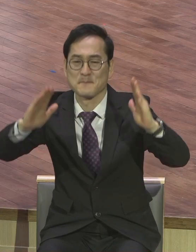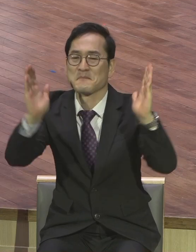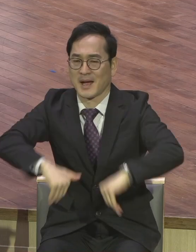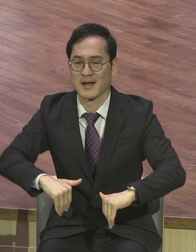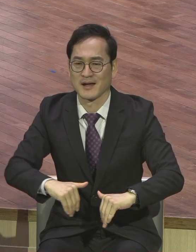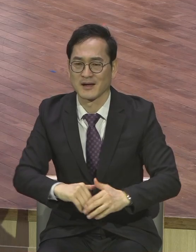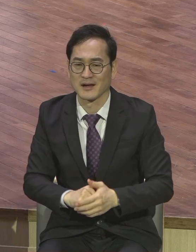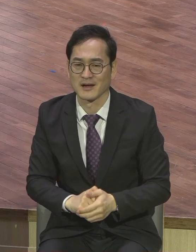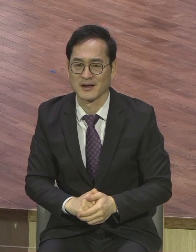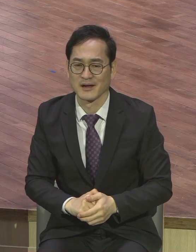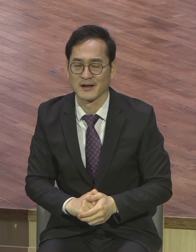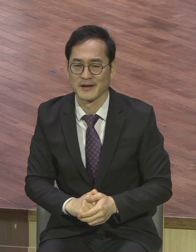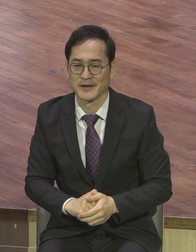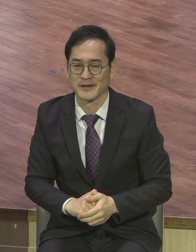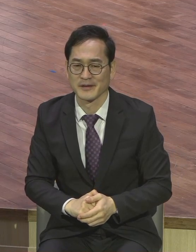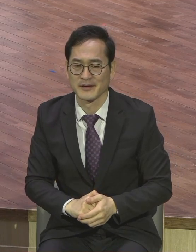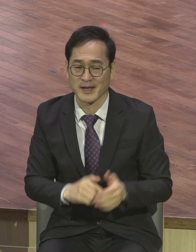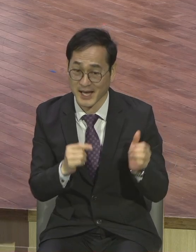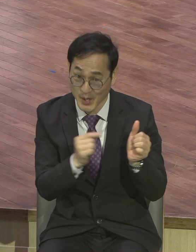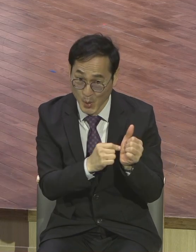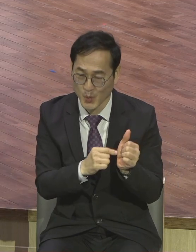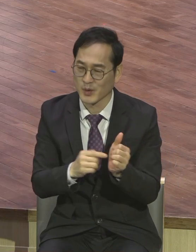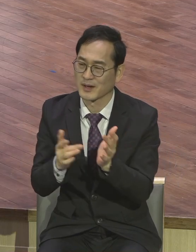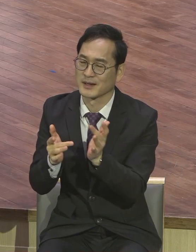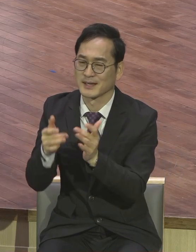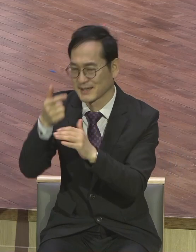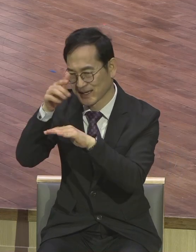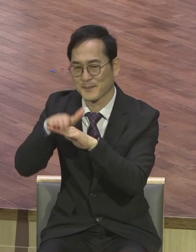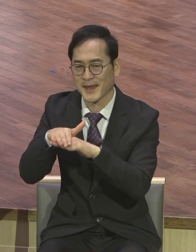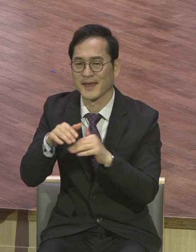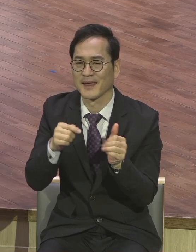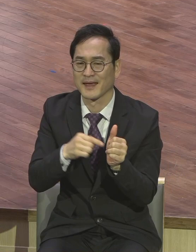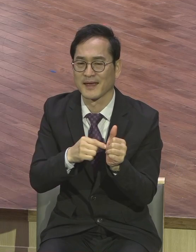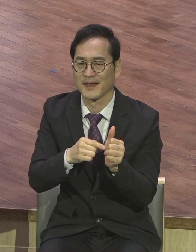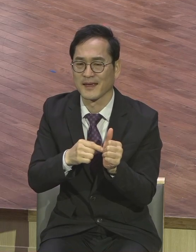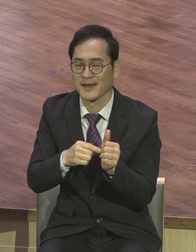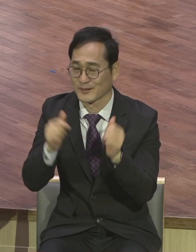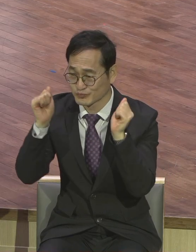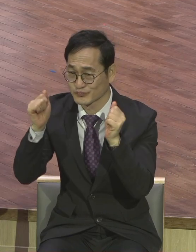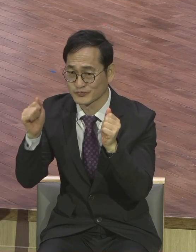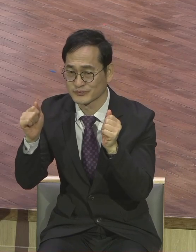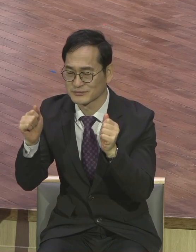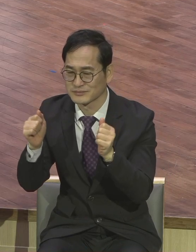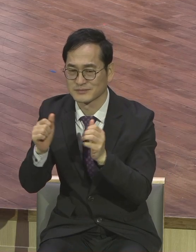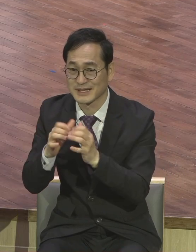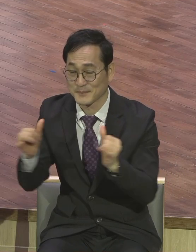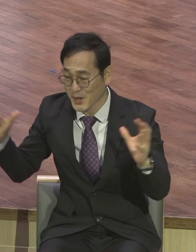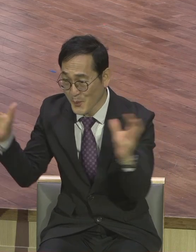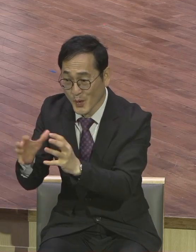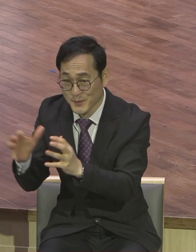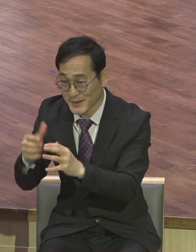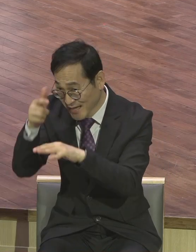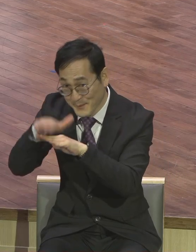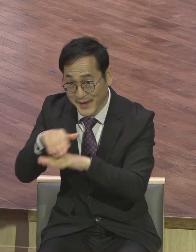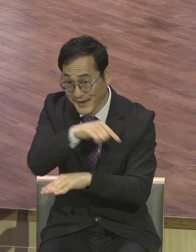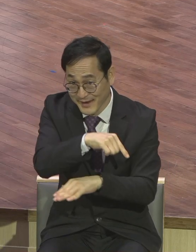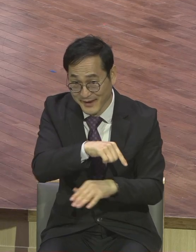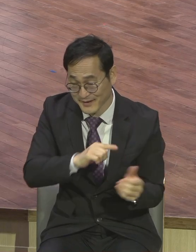무속인 예배들이고 3분은 본예배에 참석한다는 그런 무속 전문교의